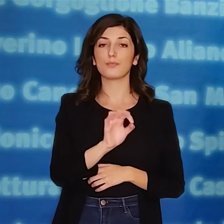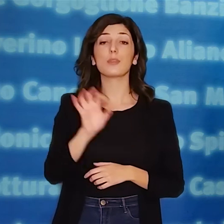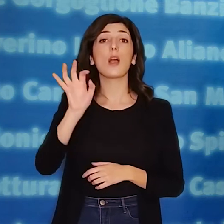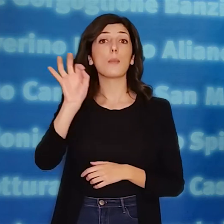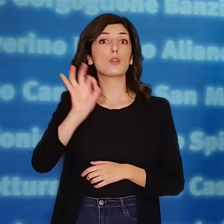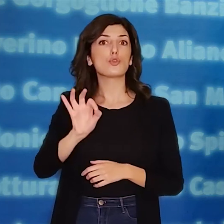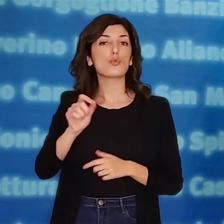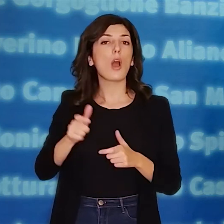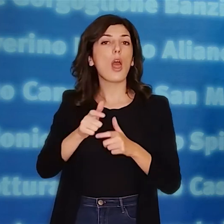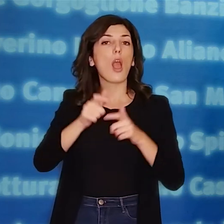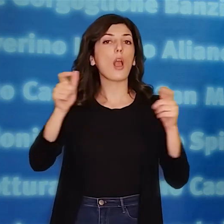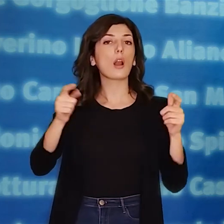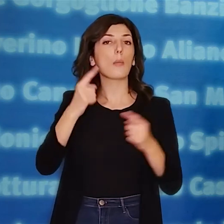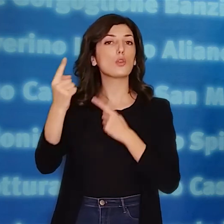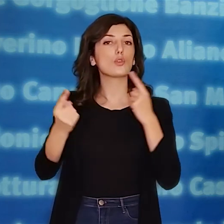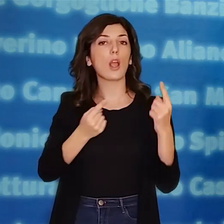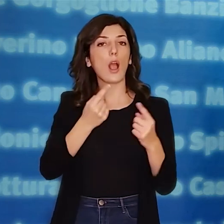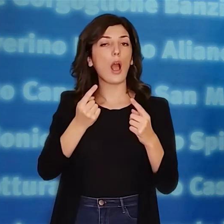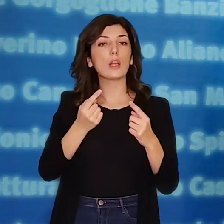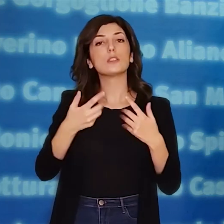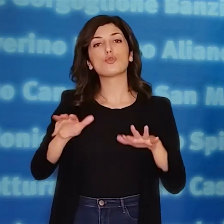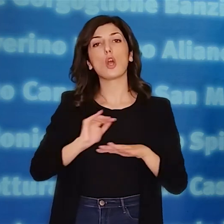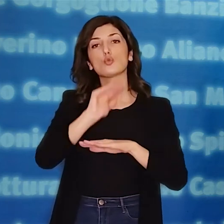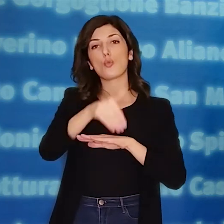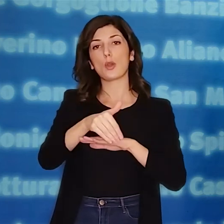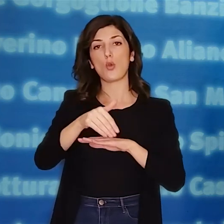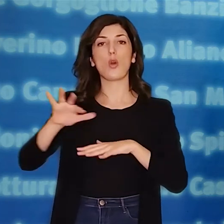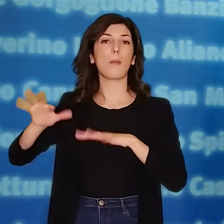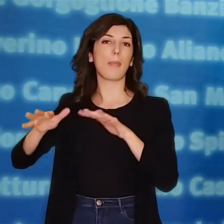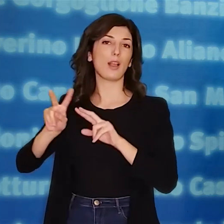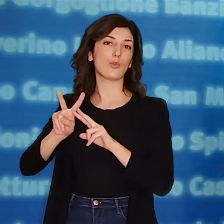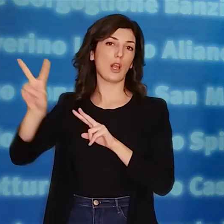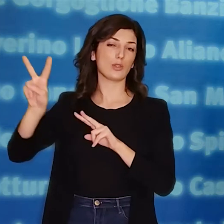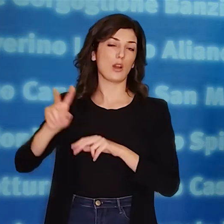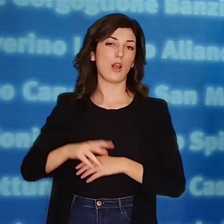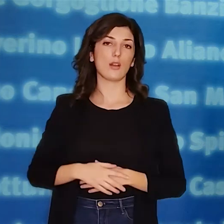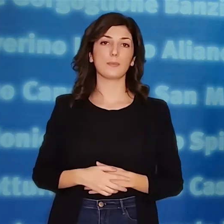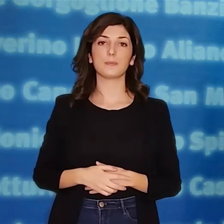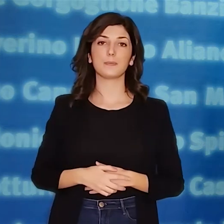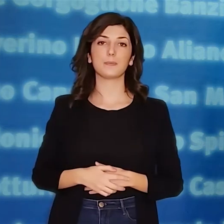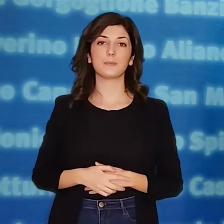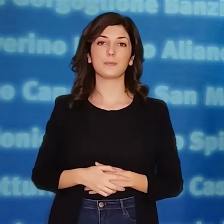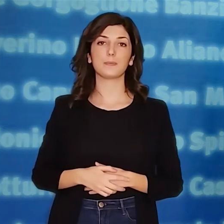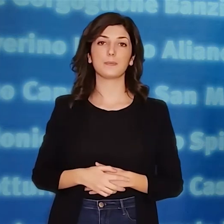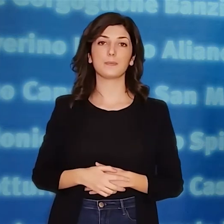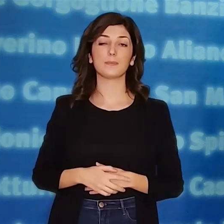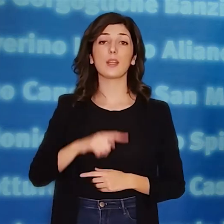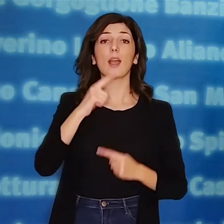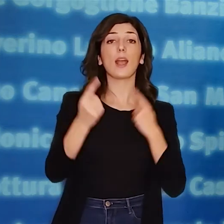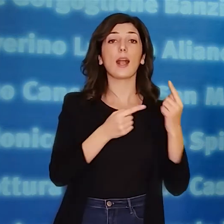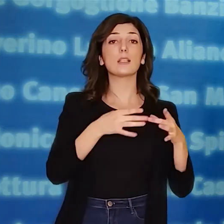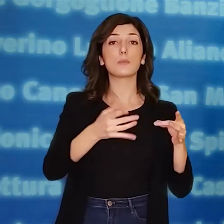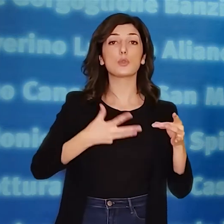con un incremento percentuale dei casi però superiore alla media nazionale, almeno in questo periodo.